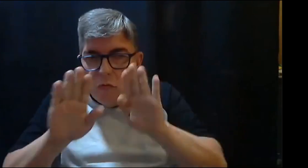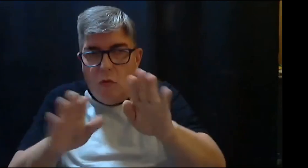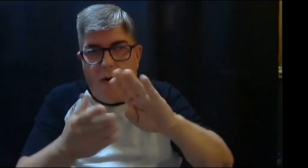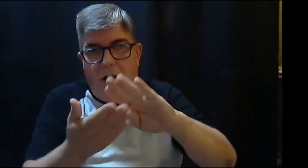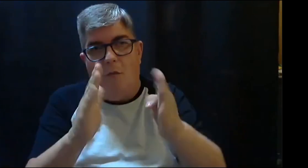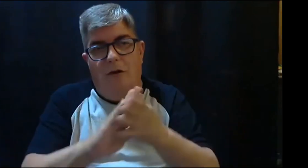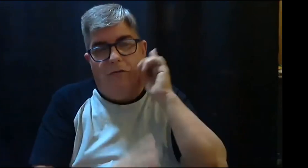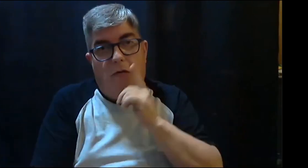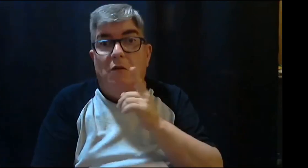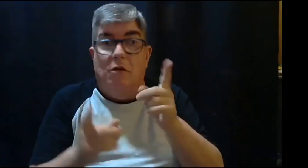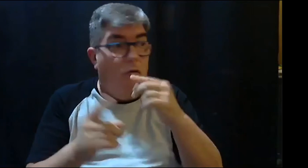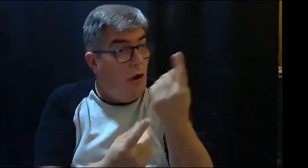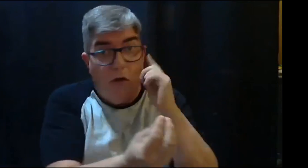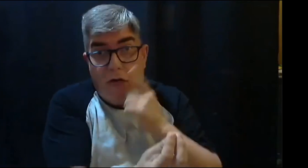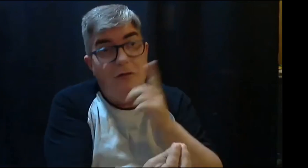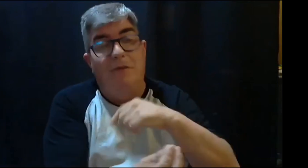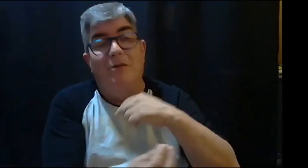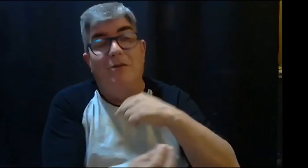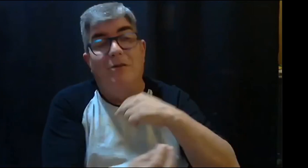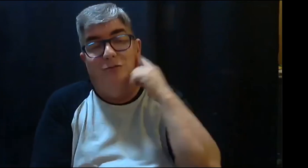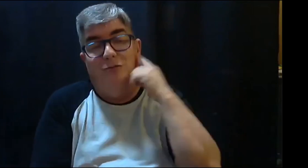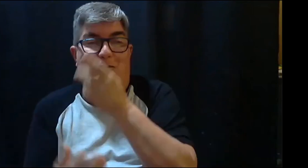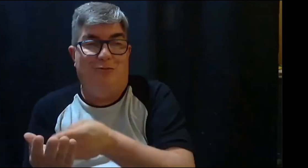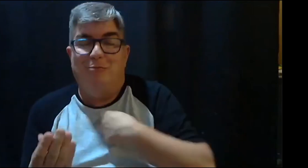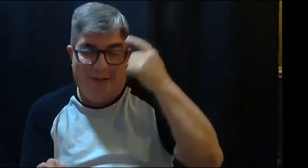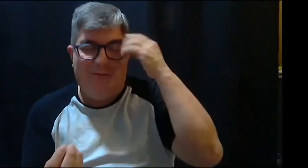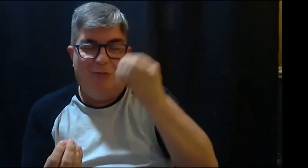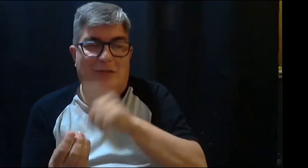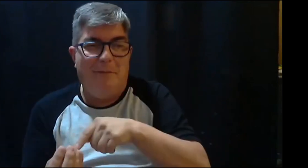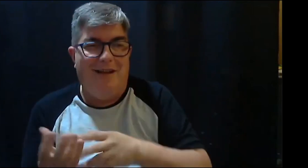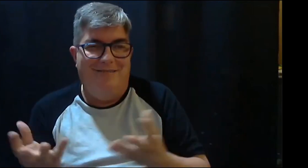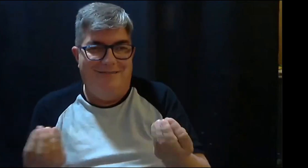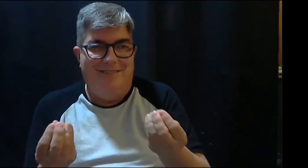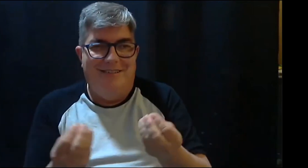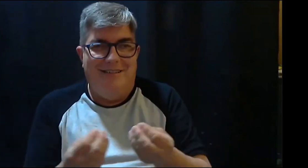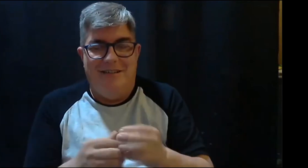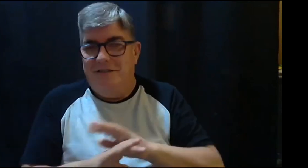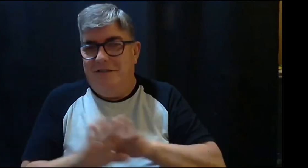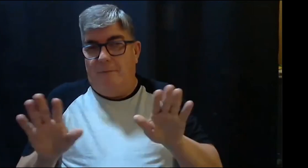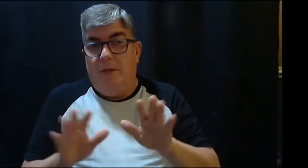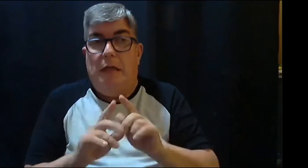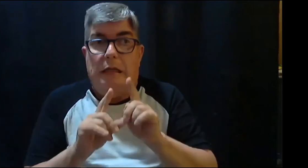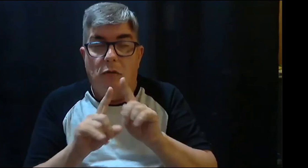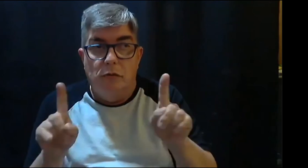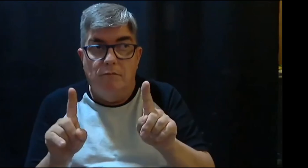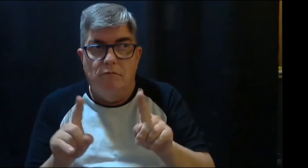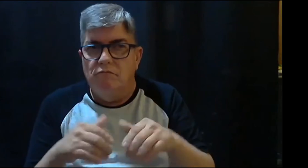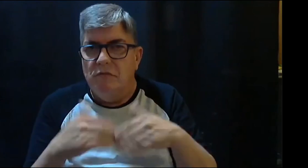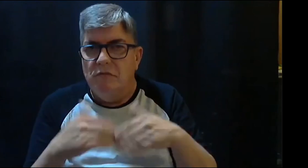es constante. Hemos pensado en eso, en la comunidad sorda y sordociega, en todo lo que se puede hacer. Y